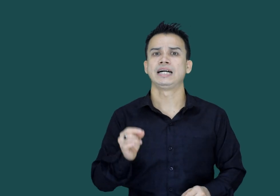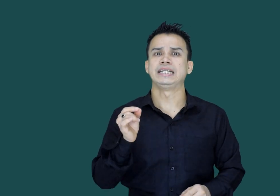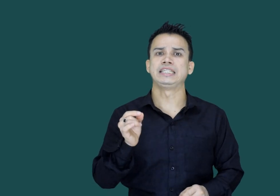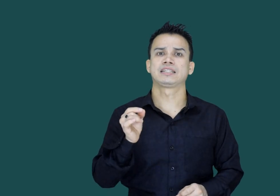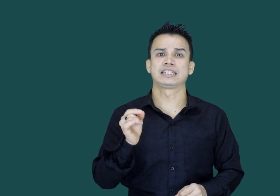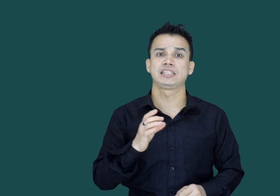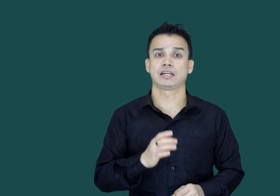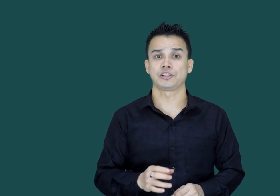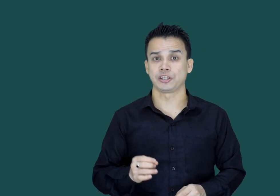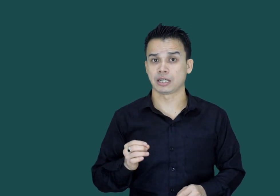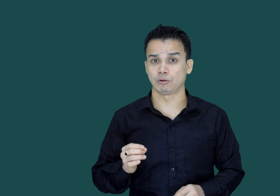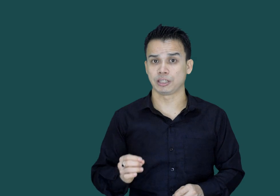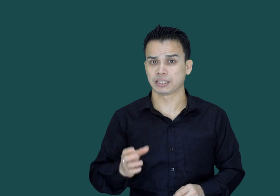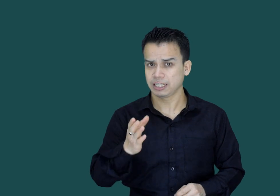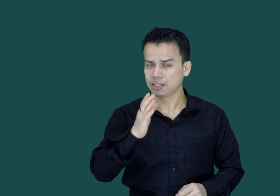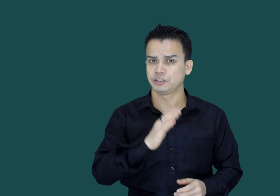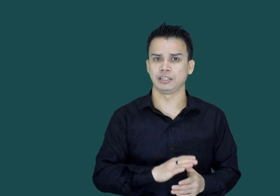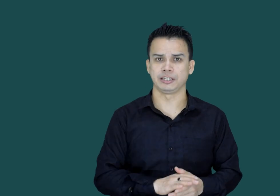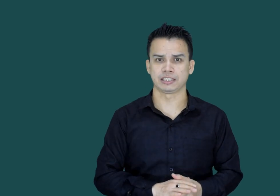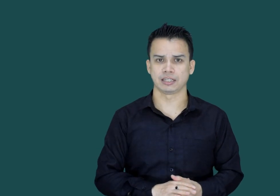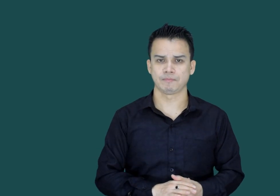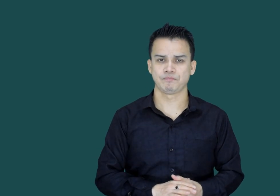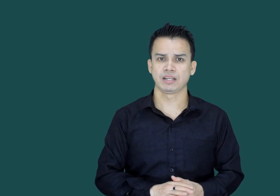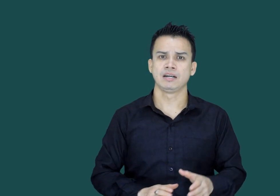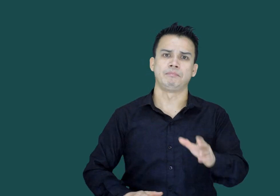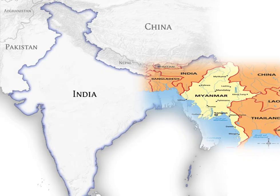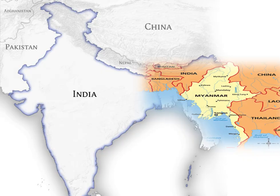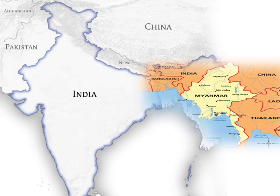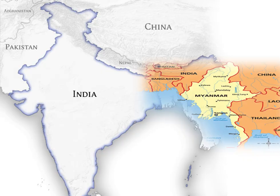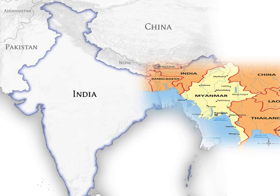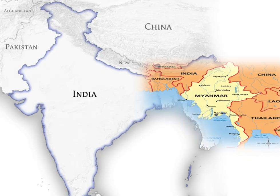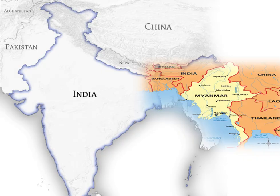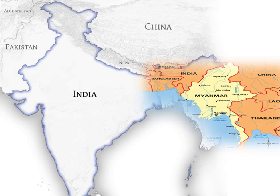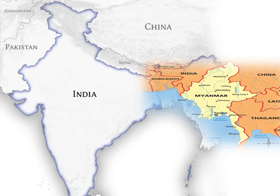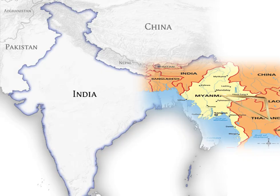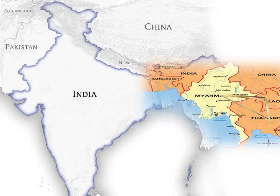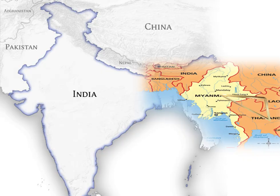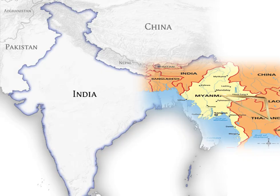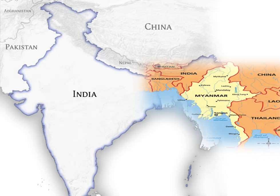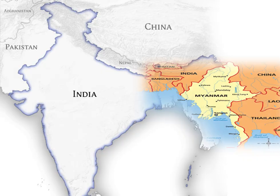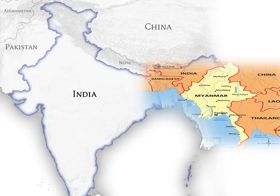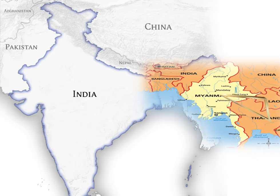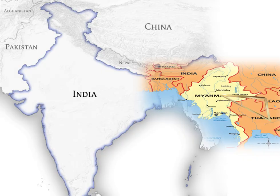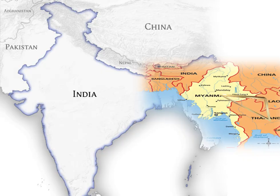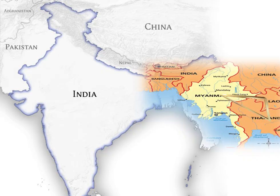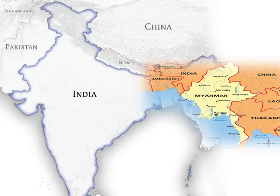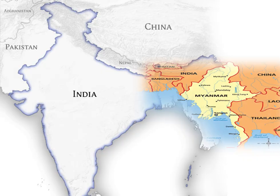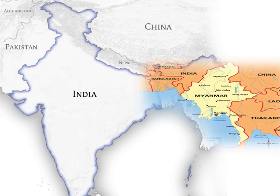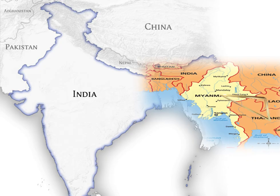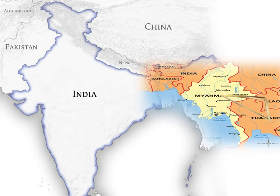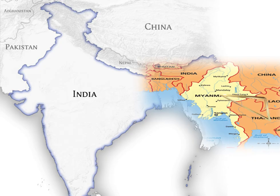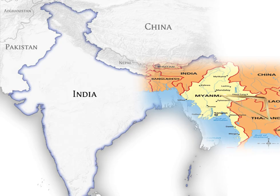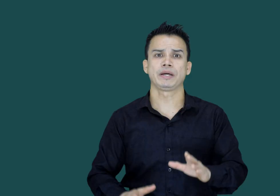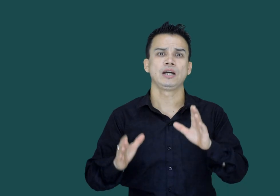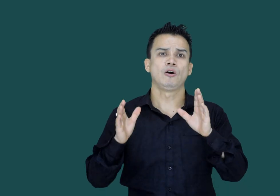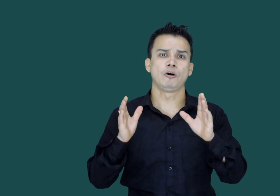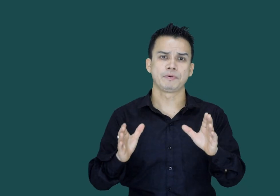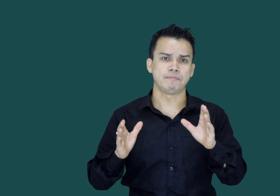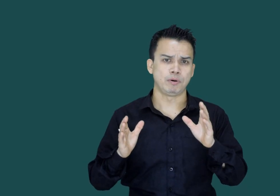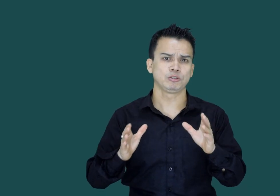اس کا کس طرح ششکار ہو جاتے ہیں چلے دیکھتے ہیں میاماں لاوس اور تھائیلین کو گولڈن ٹرائنگل کا آ جاتا ہے اور ان دیشوں میں اوپیم بہت